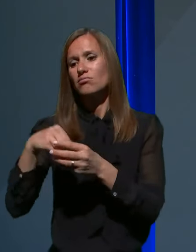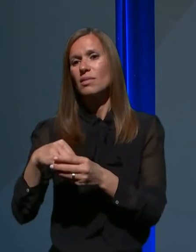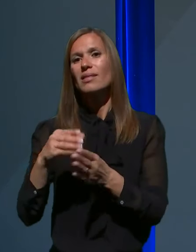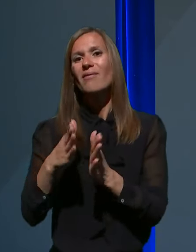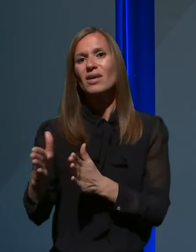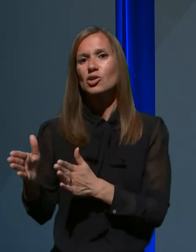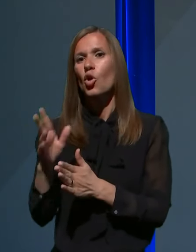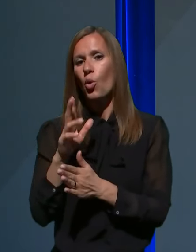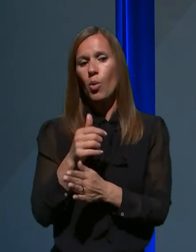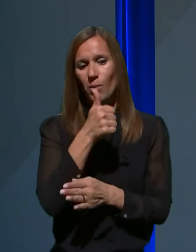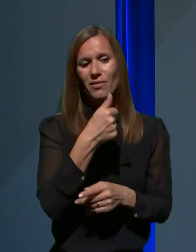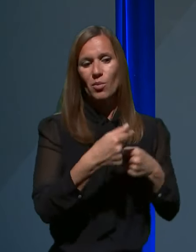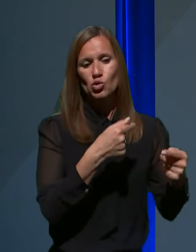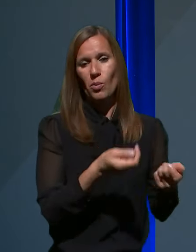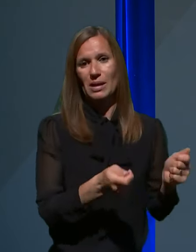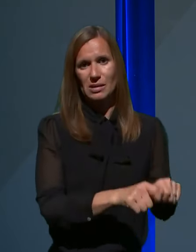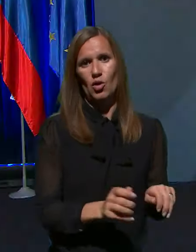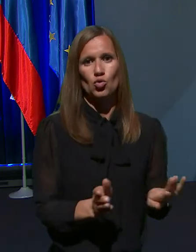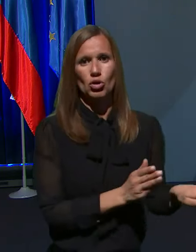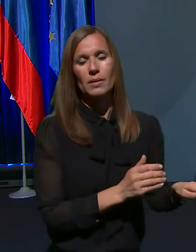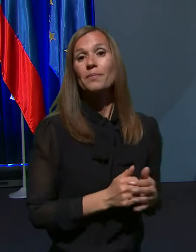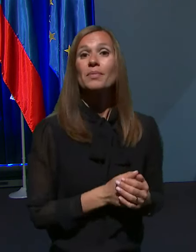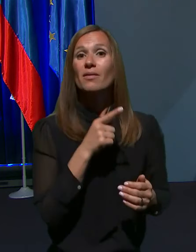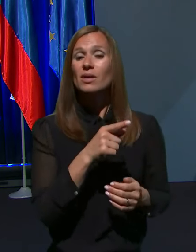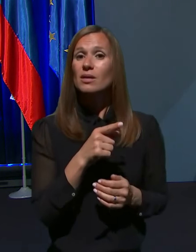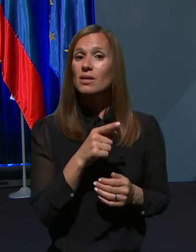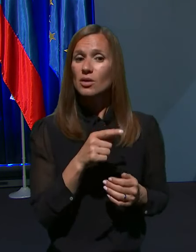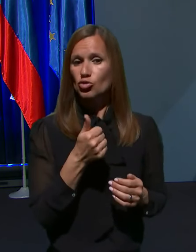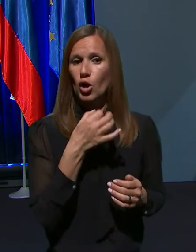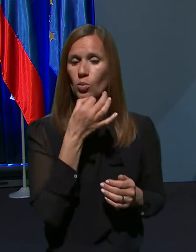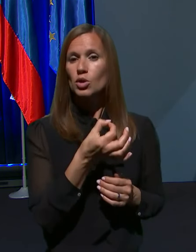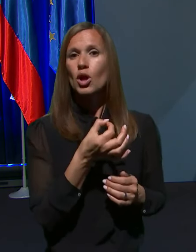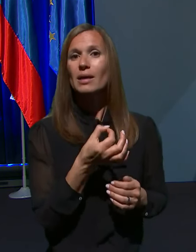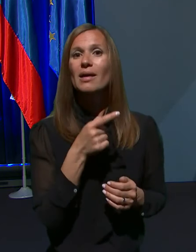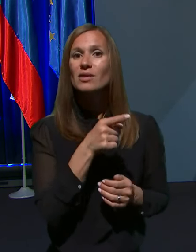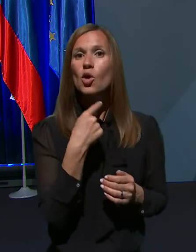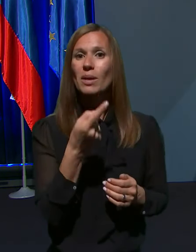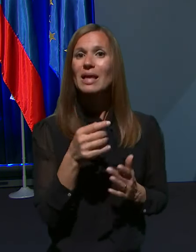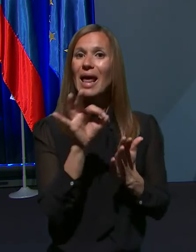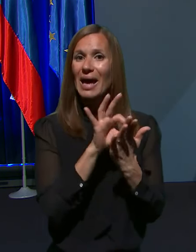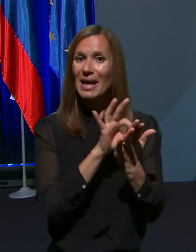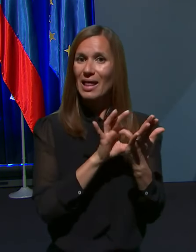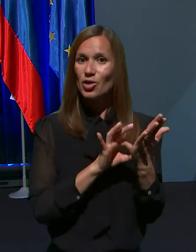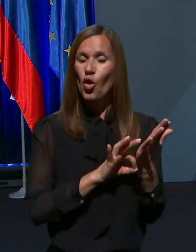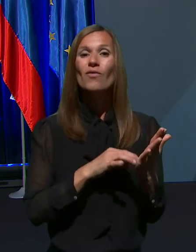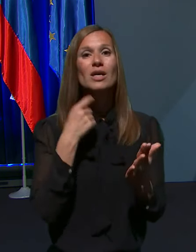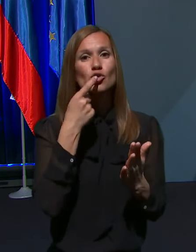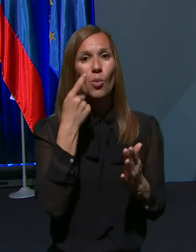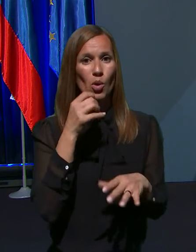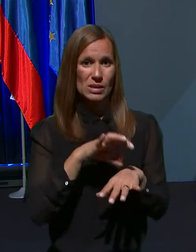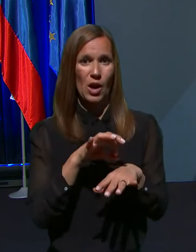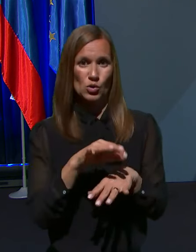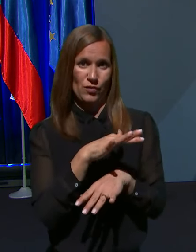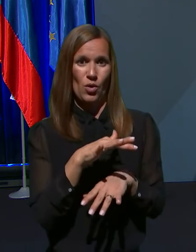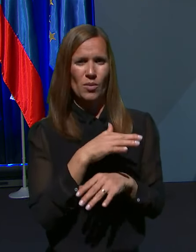zaključen. Omenjali ste dovolj te še eno vprašanje. Anketo v zobozdravstvu pa me samo zanima,